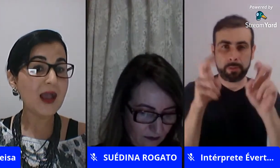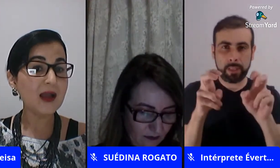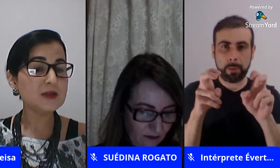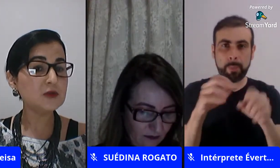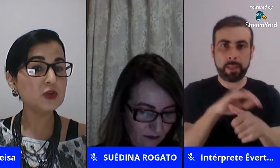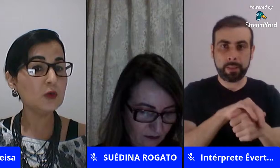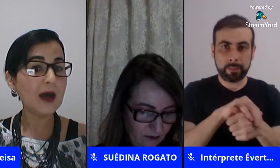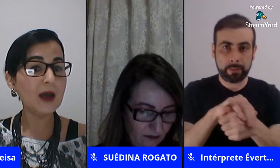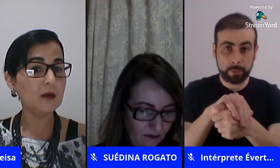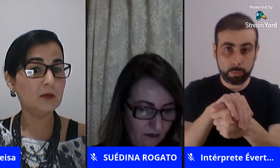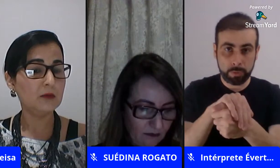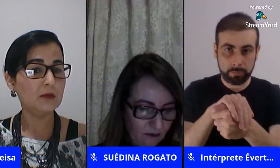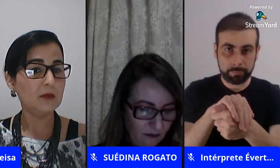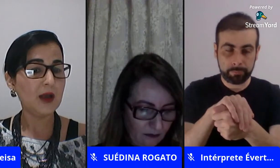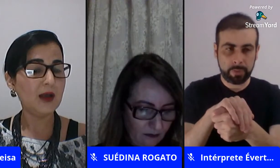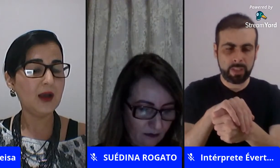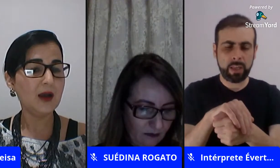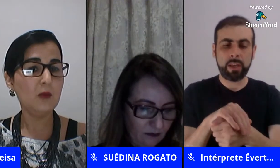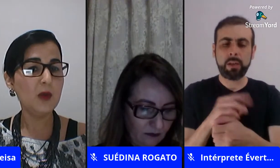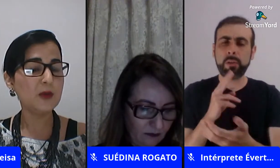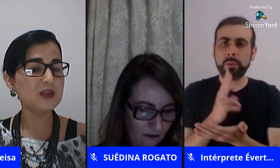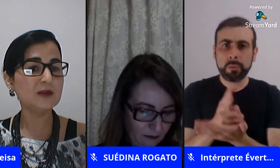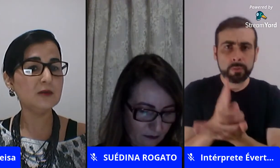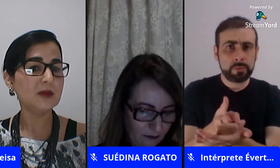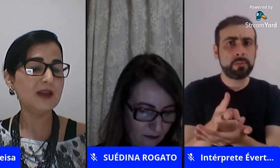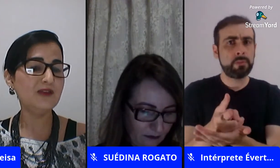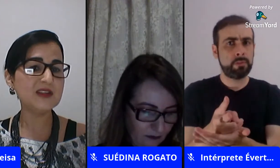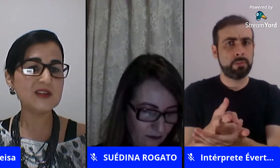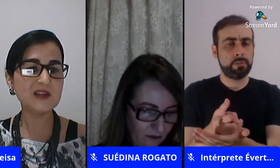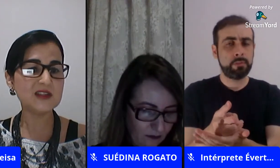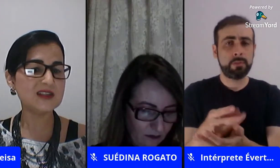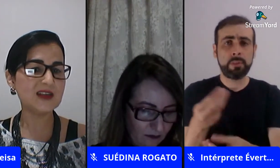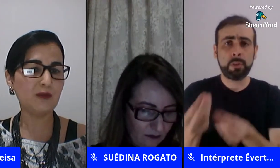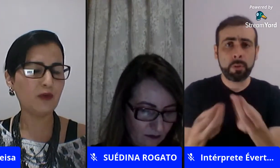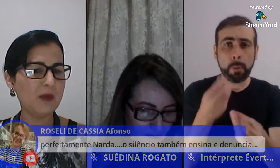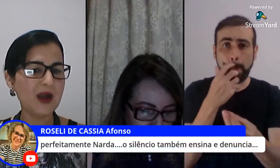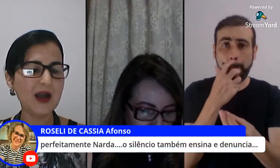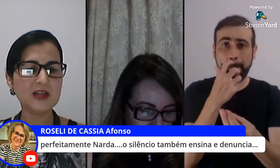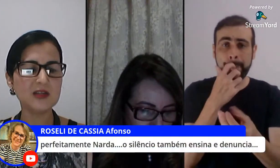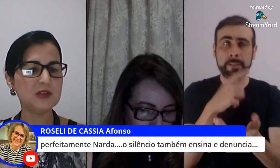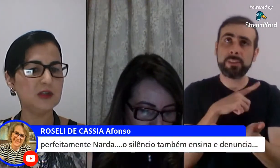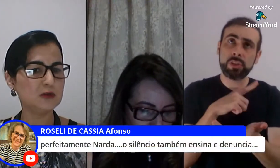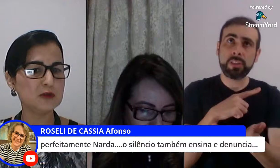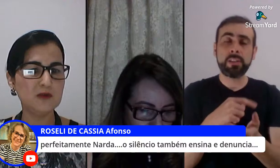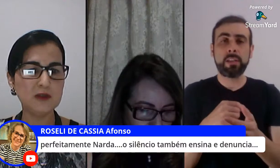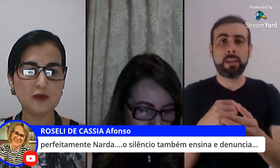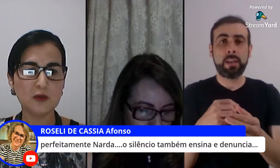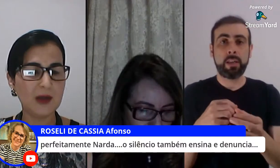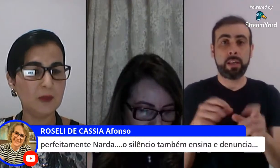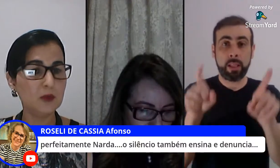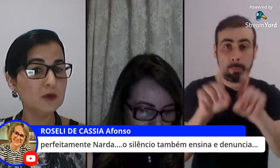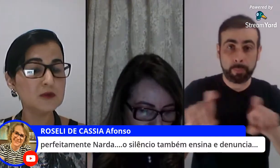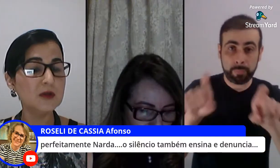elas continuaram o meu projeto levando as crianças na sala de informática mostrando outros vídeos sobre abuso